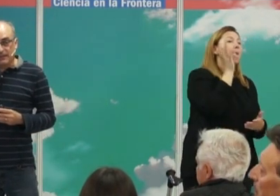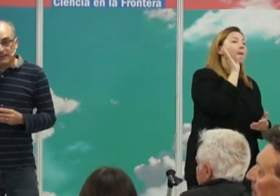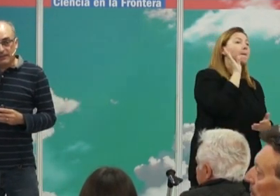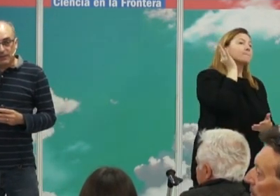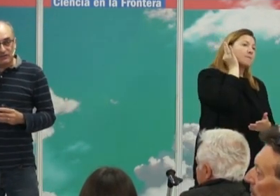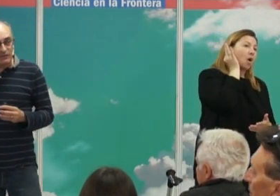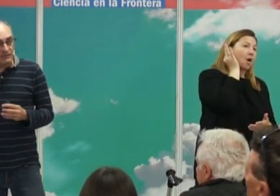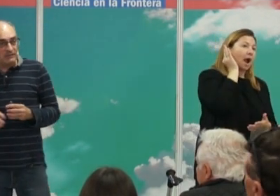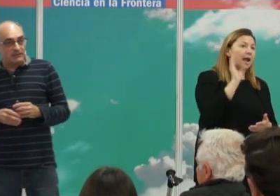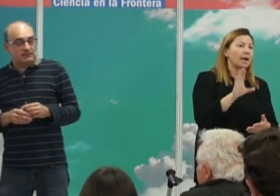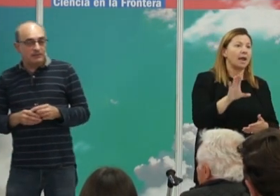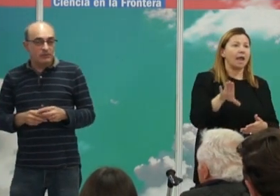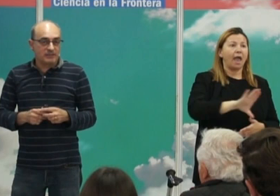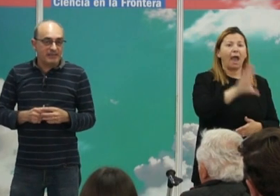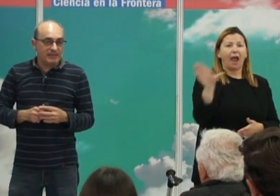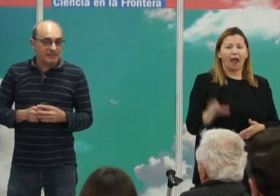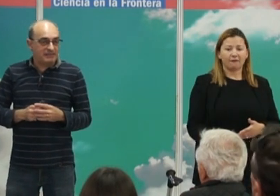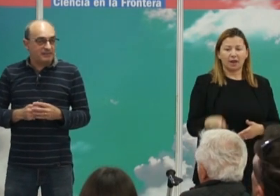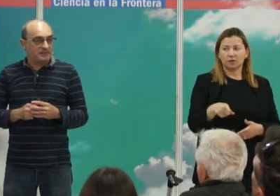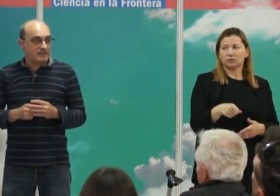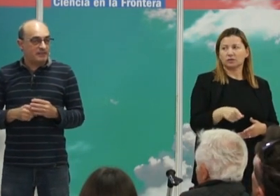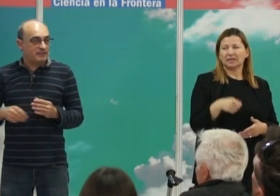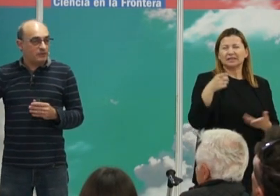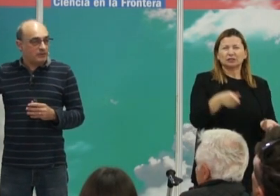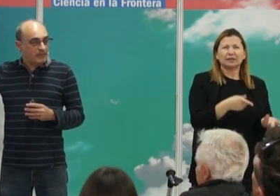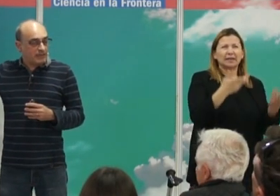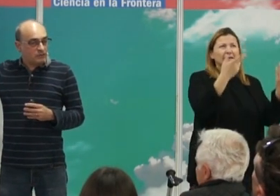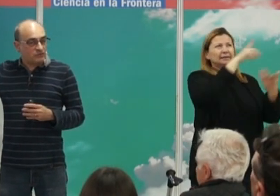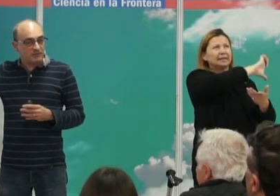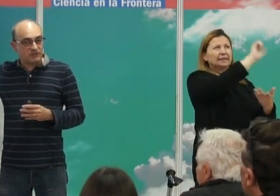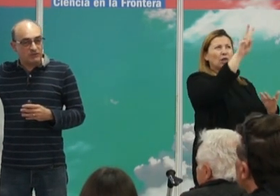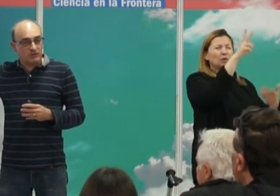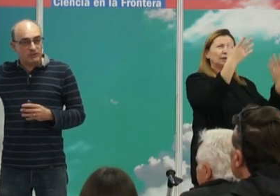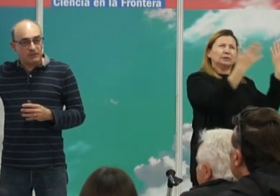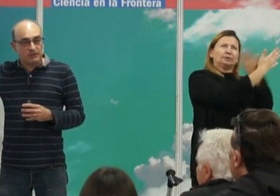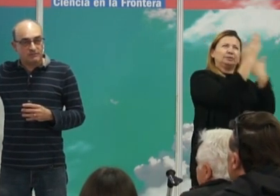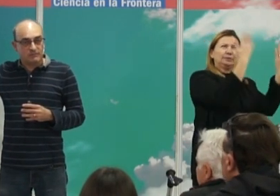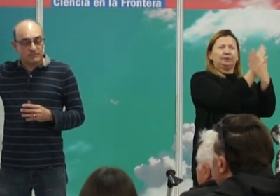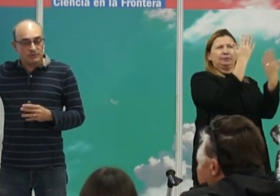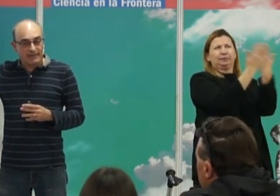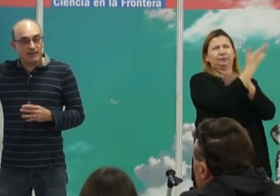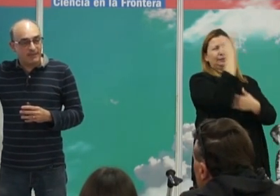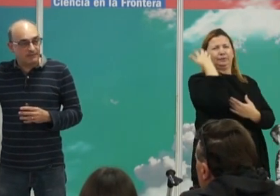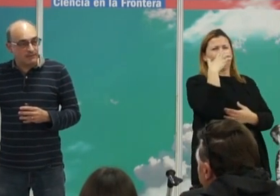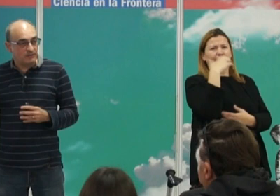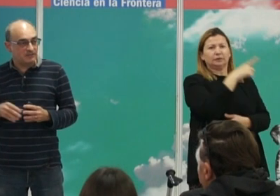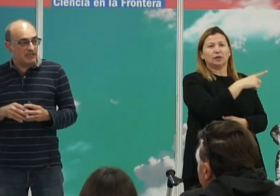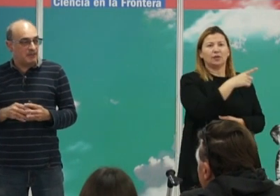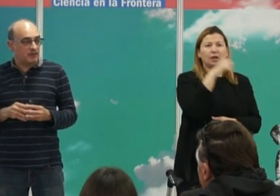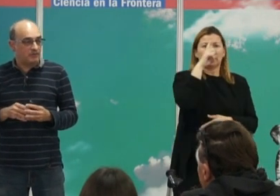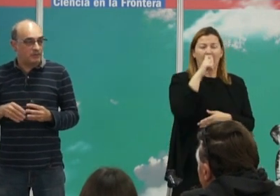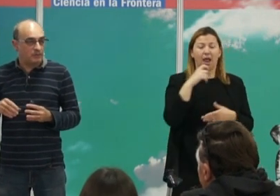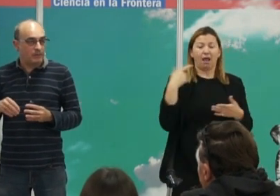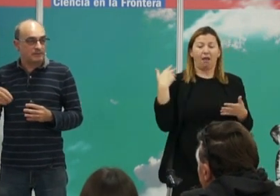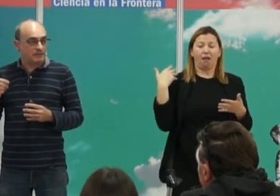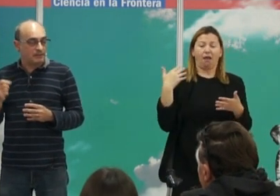la cuestión norteamericana es tan extraña que durante años existió legalmente lo que se